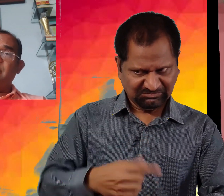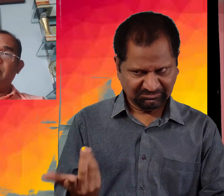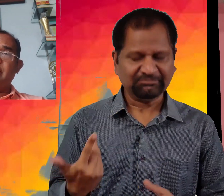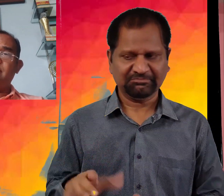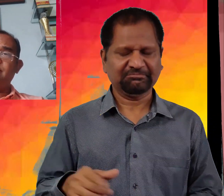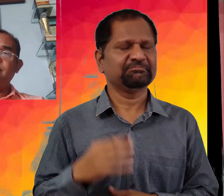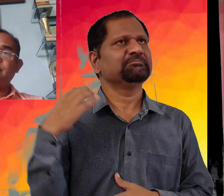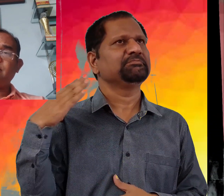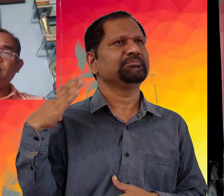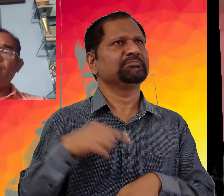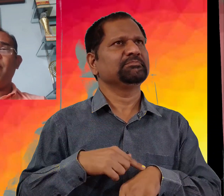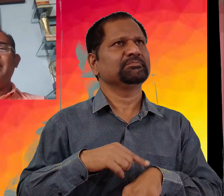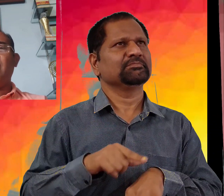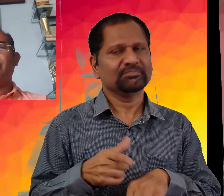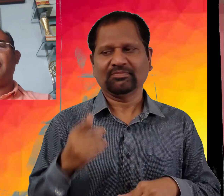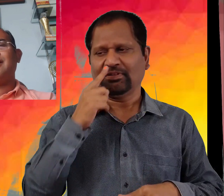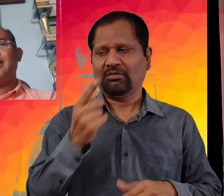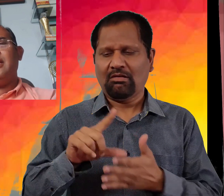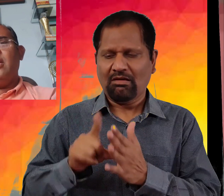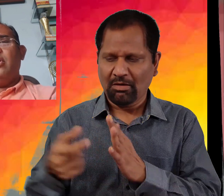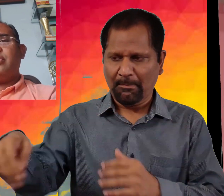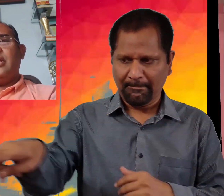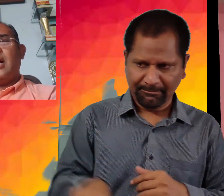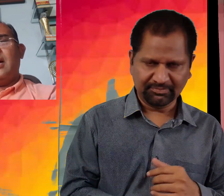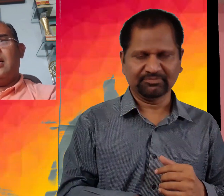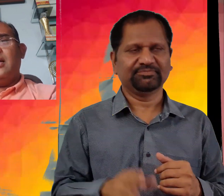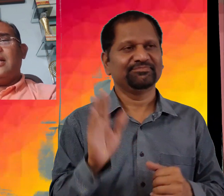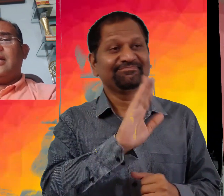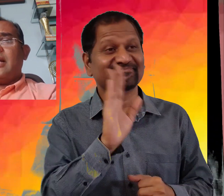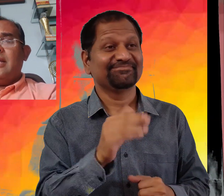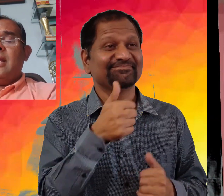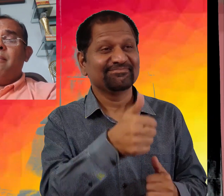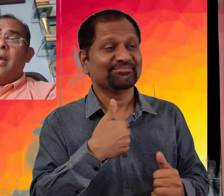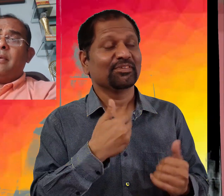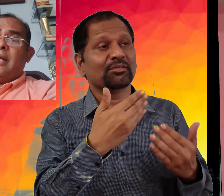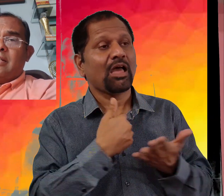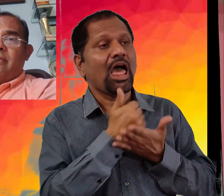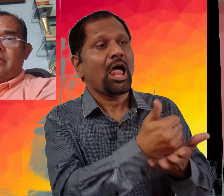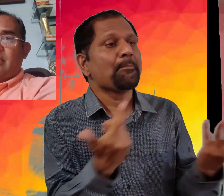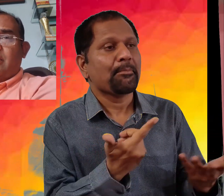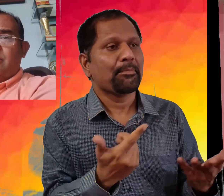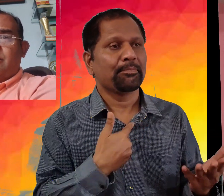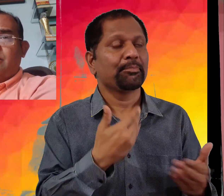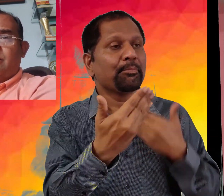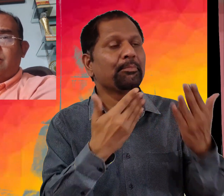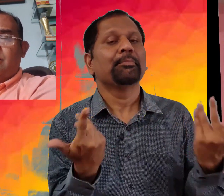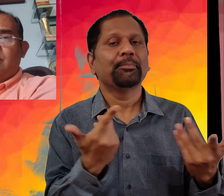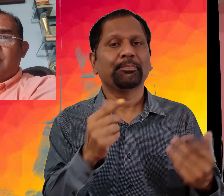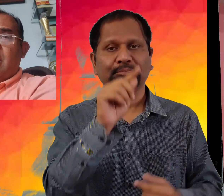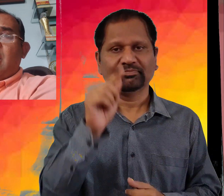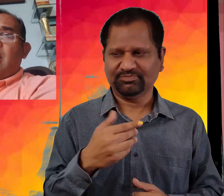کی پراتنہ ختم ہوئی وہ محلہ ڈاکٹر کے پاس آئی اس نے کہا کہ کہیے میں آپ کی کیا سیوہ کر سکتا